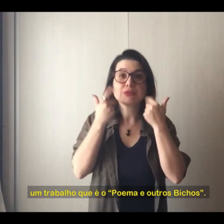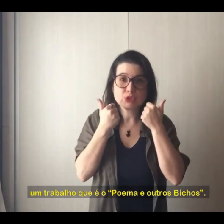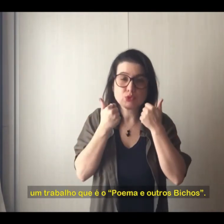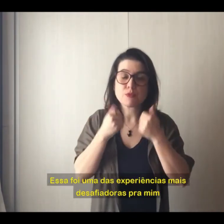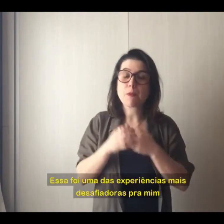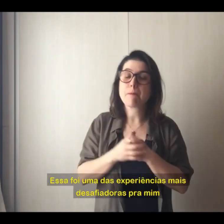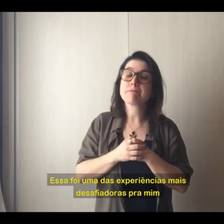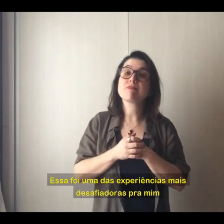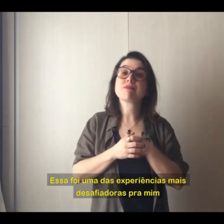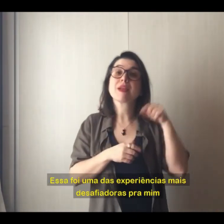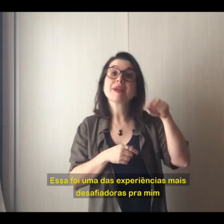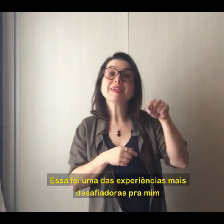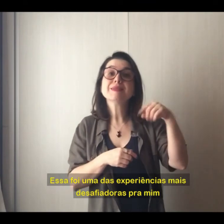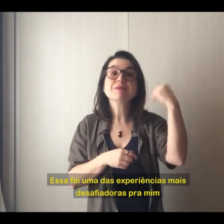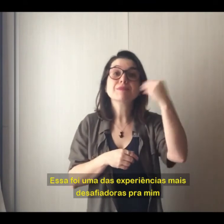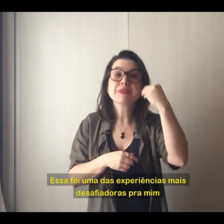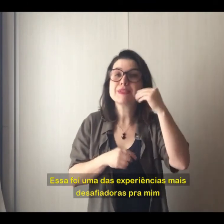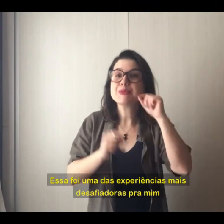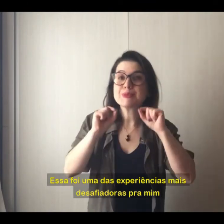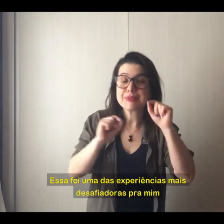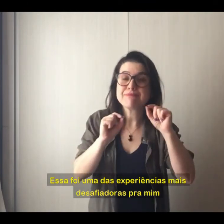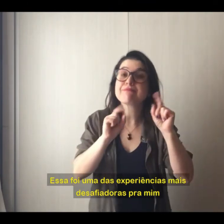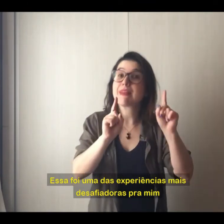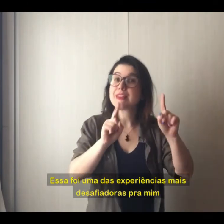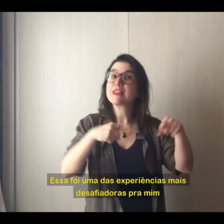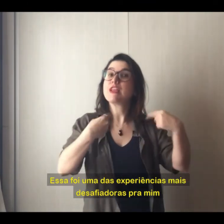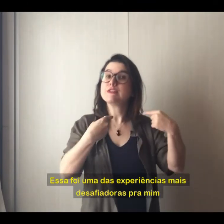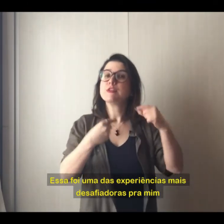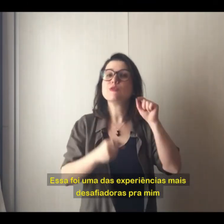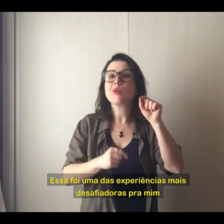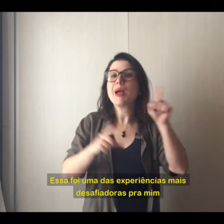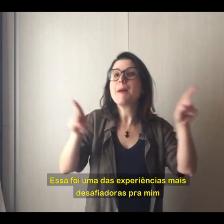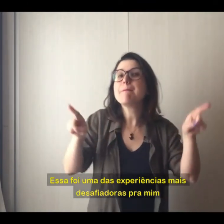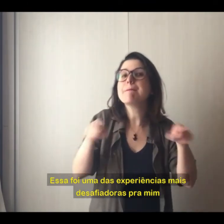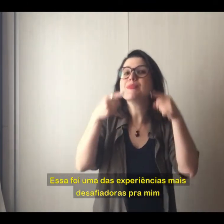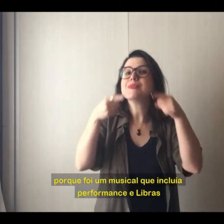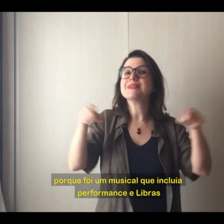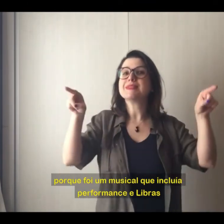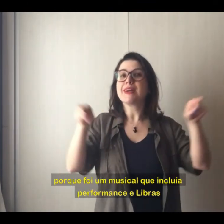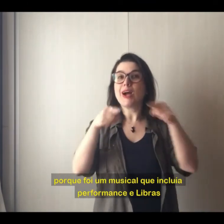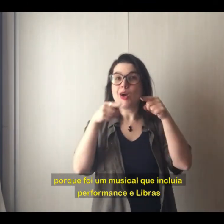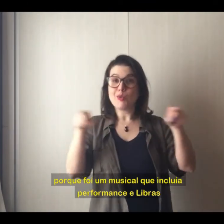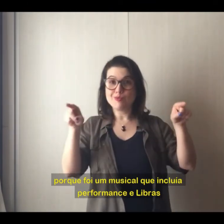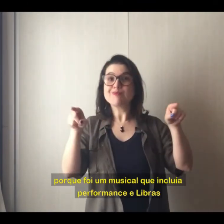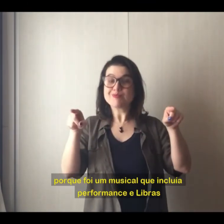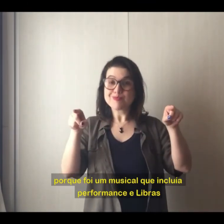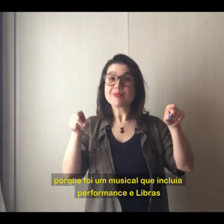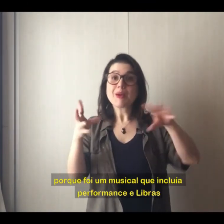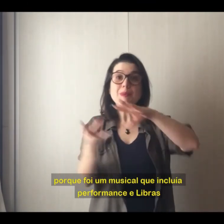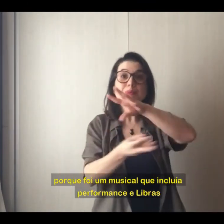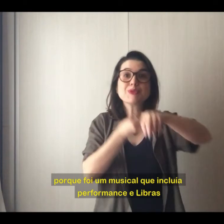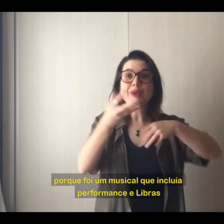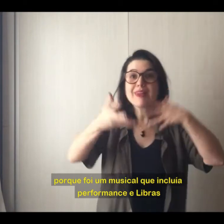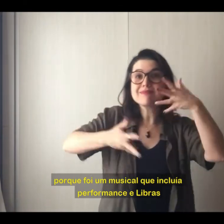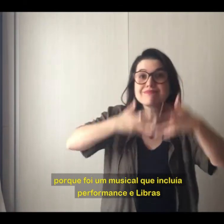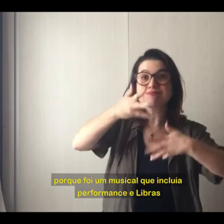Essa foi uma das experiências mais desafiadoras para mim, porque foi um musical que